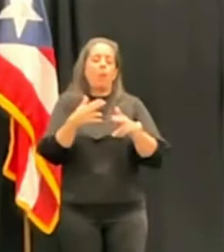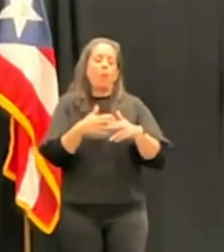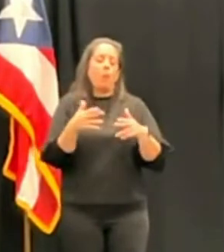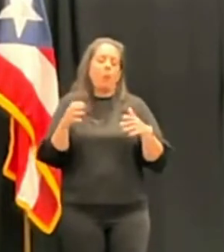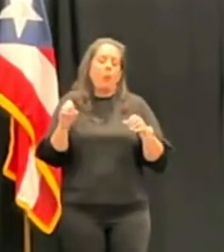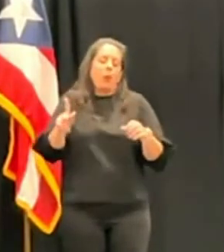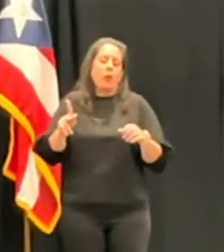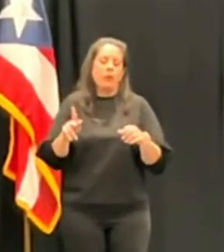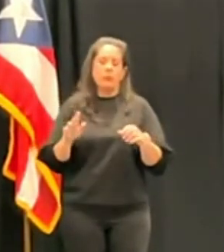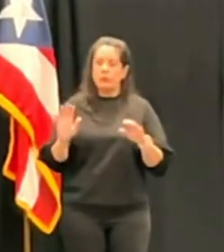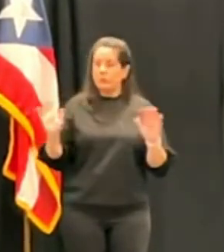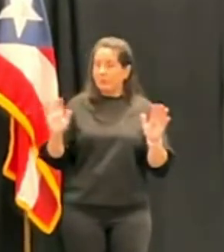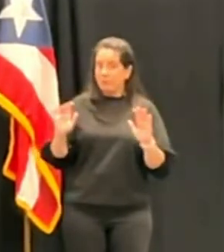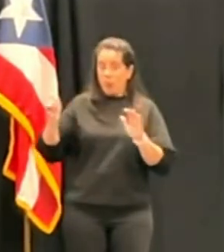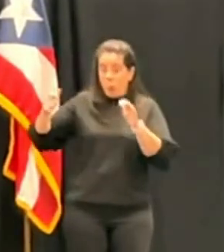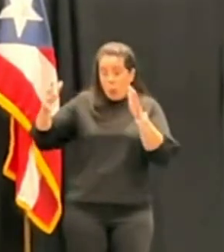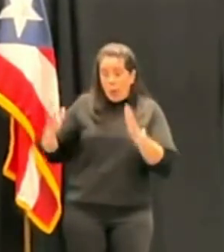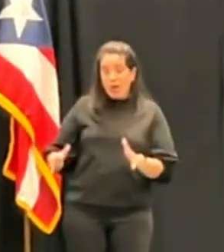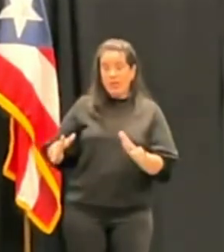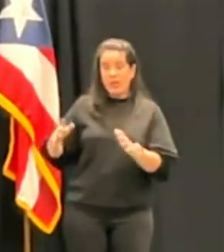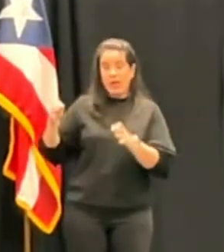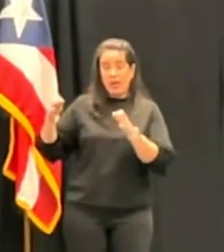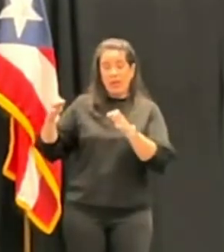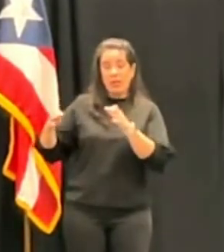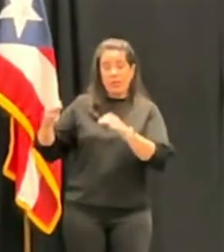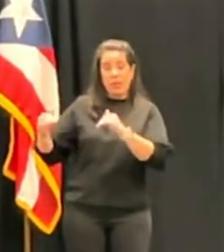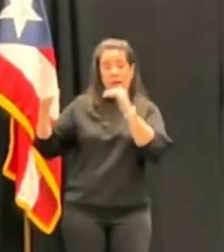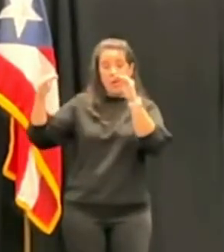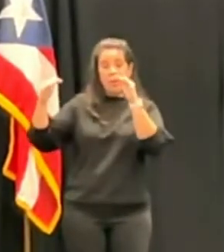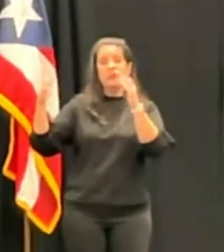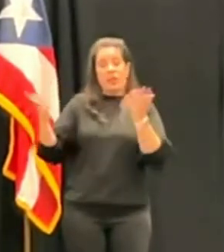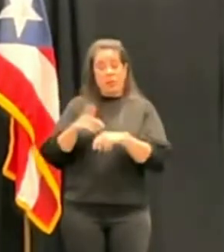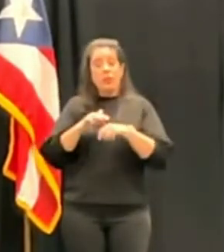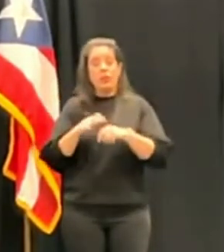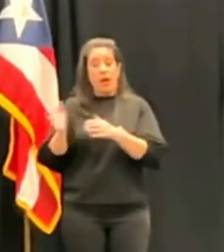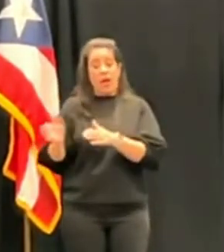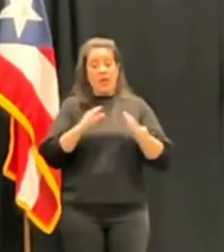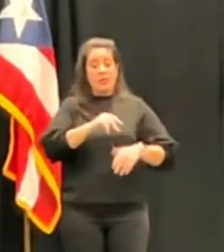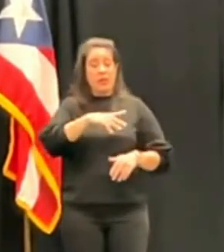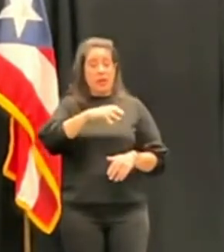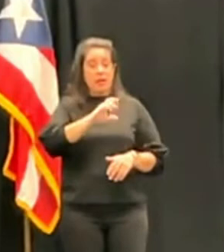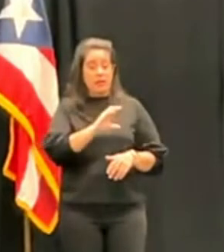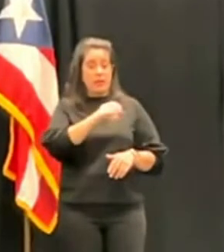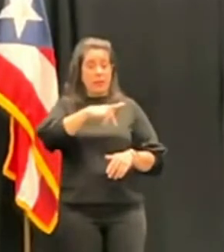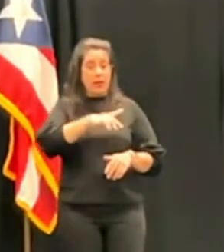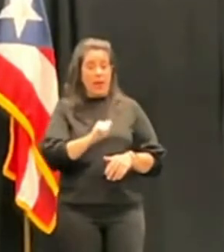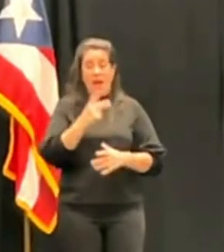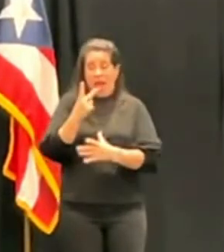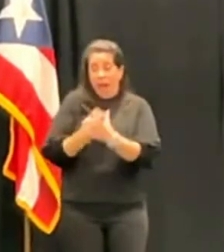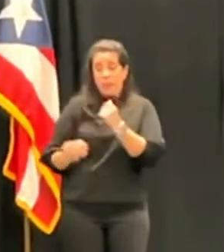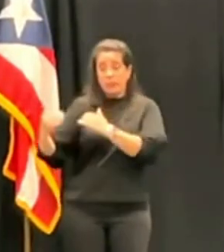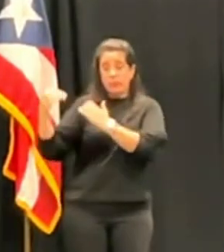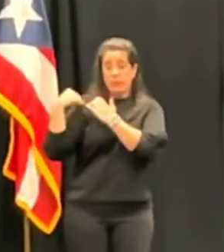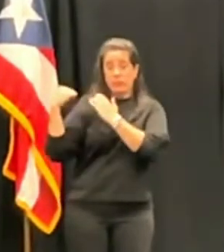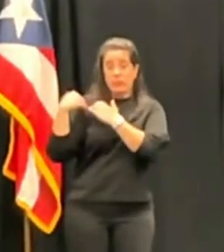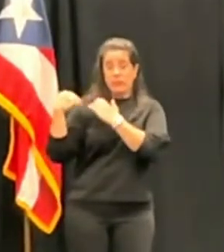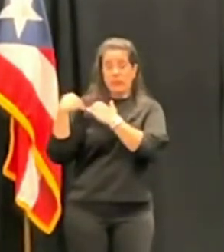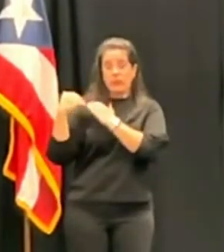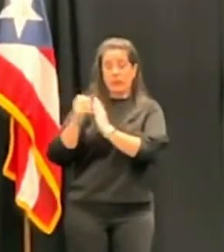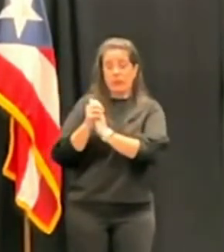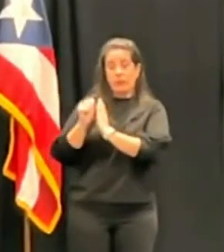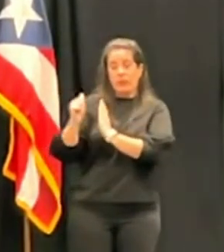del Tribunal Supremo de Puerto Rico y de un CPA para la Oficial Contrador, ambos puestos de rango